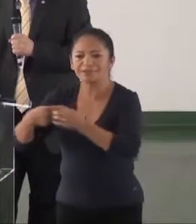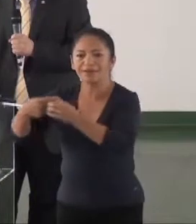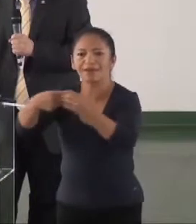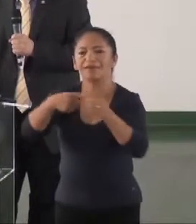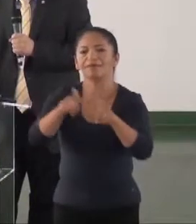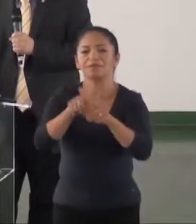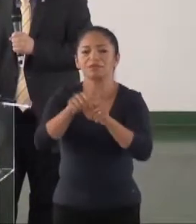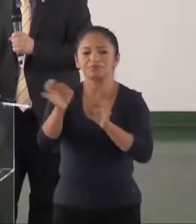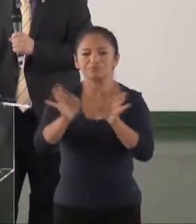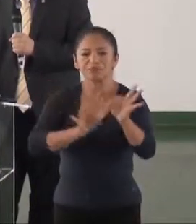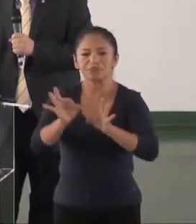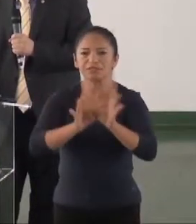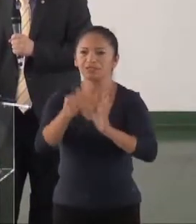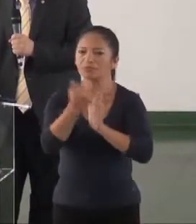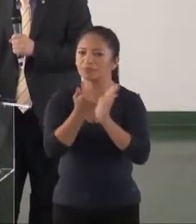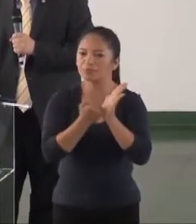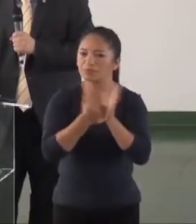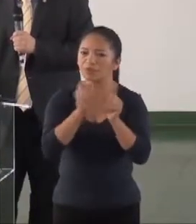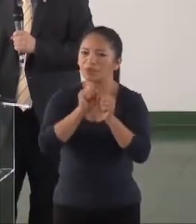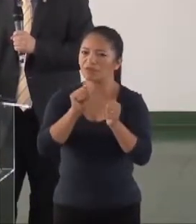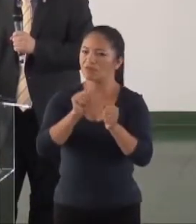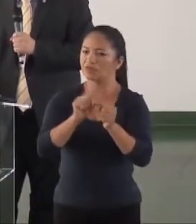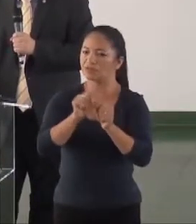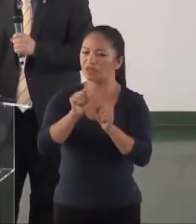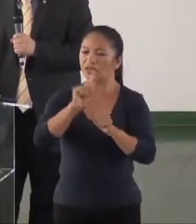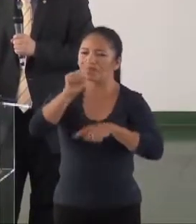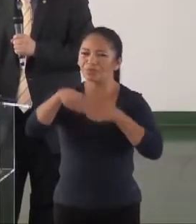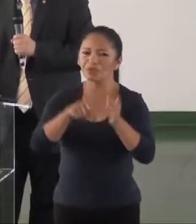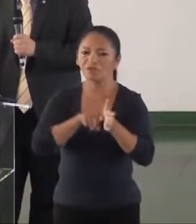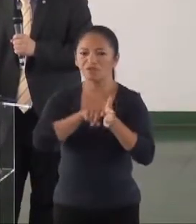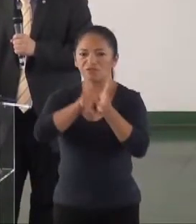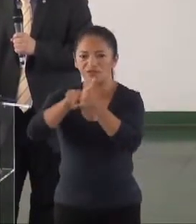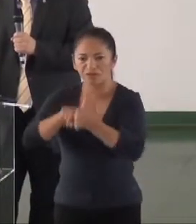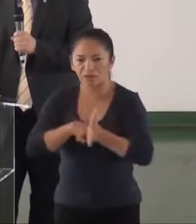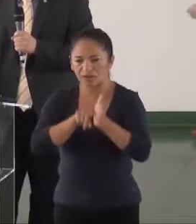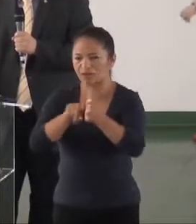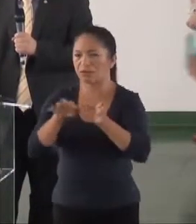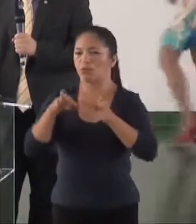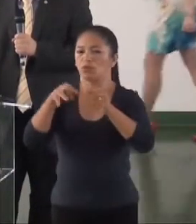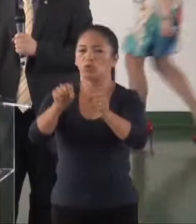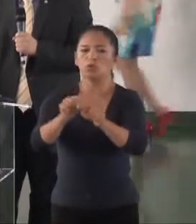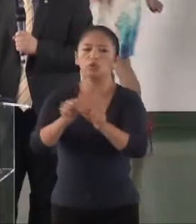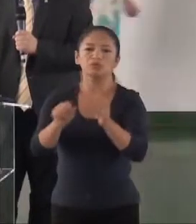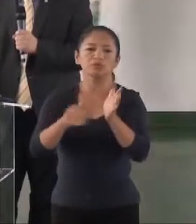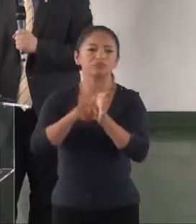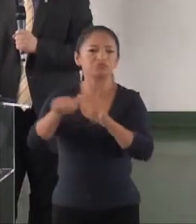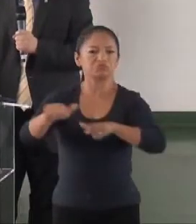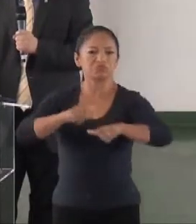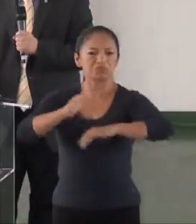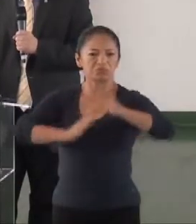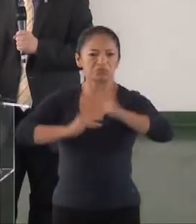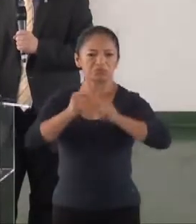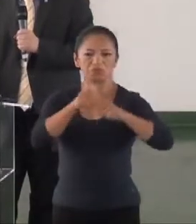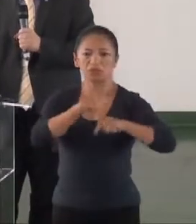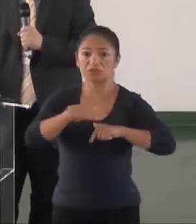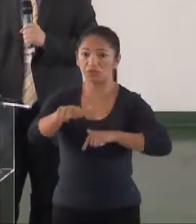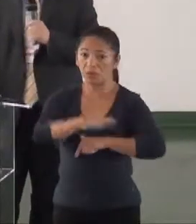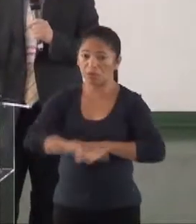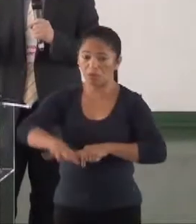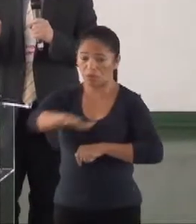planejamento, execução e fiscalização das ações e serviços de saúde locais.